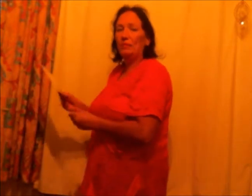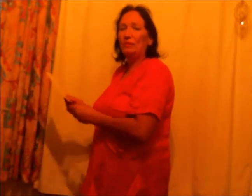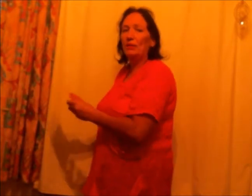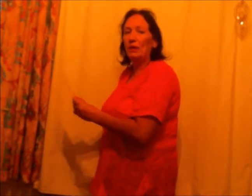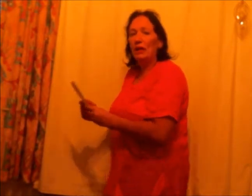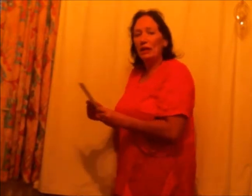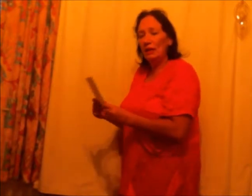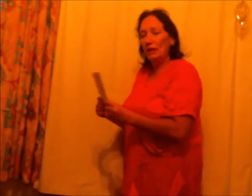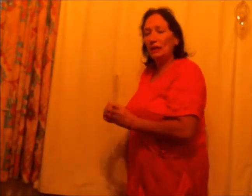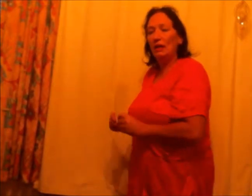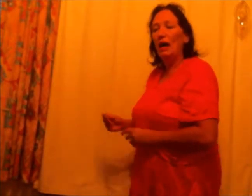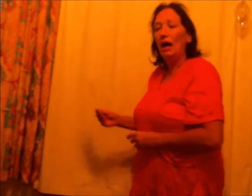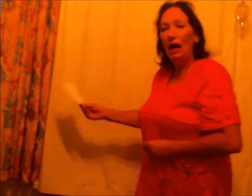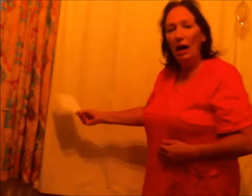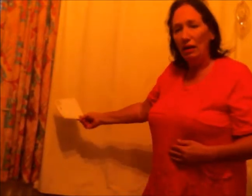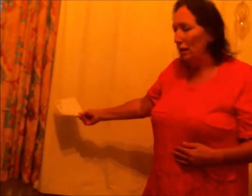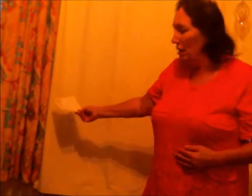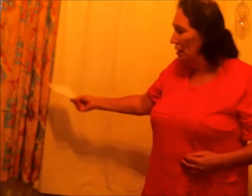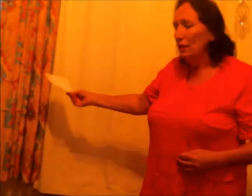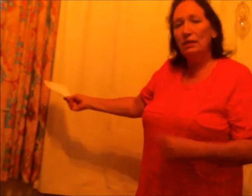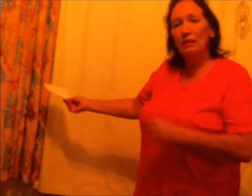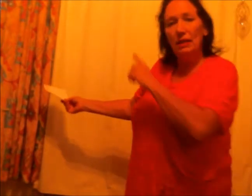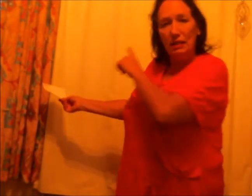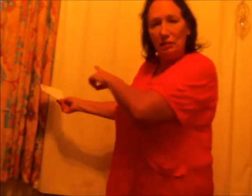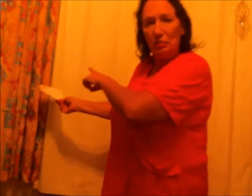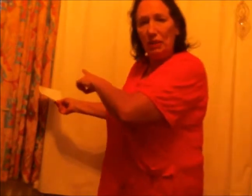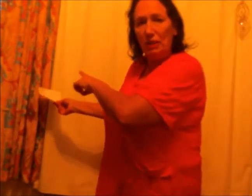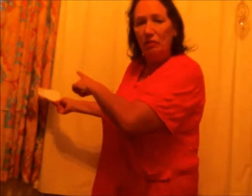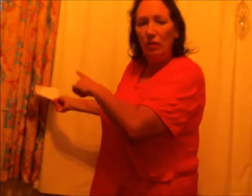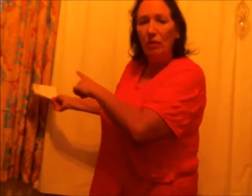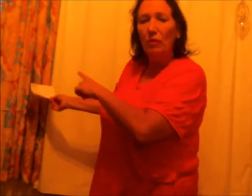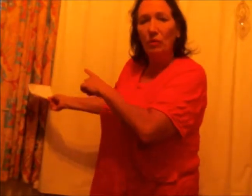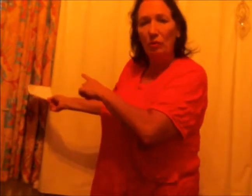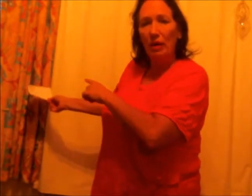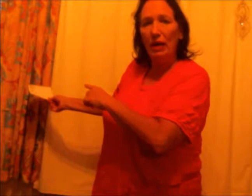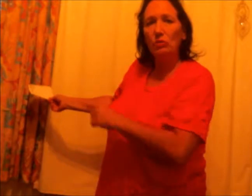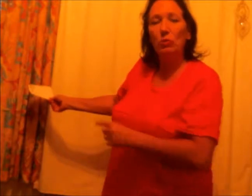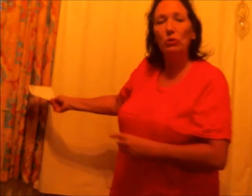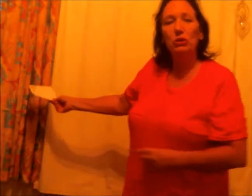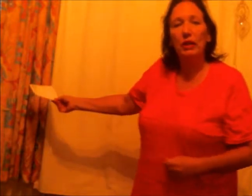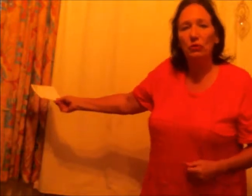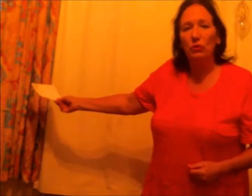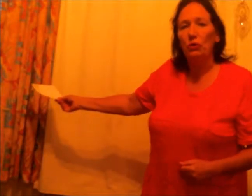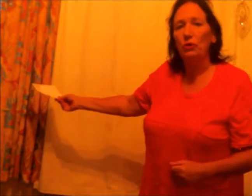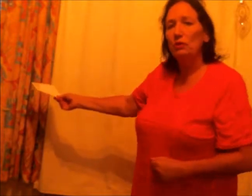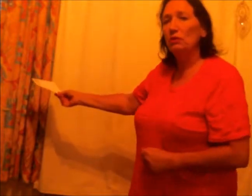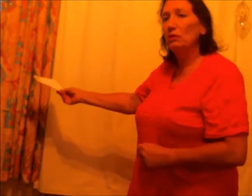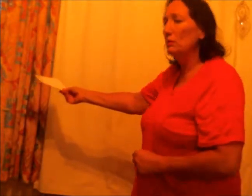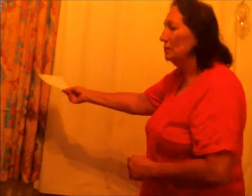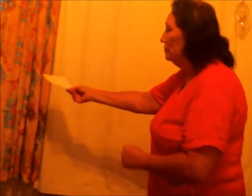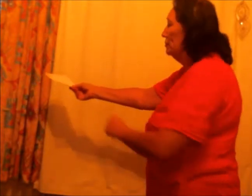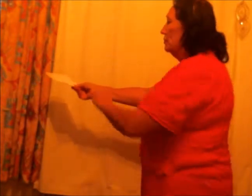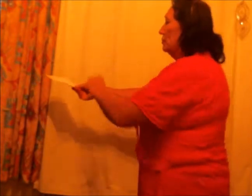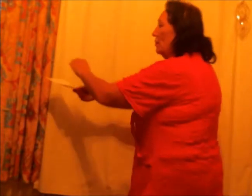Ik haal deze brief bij het postkantoor. Ik